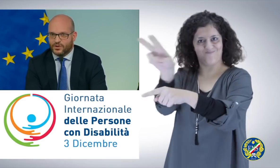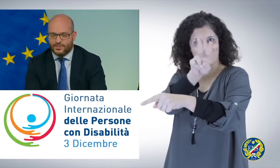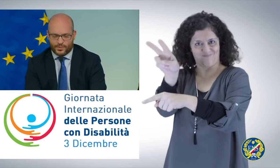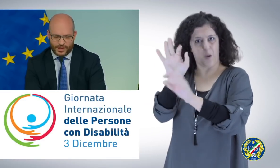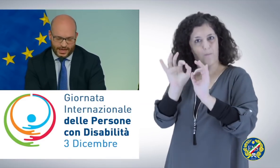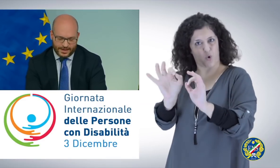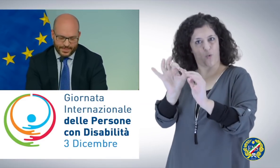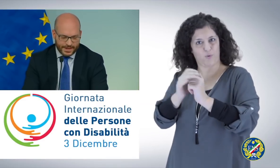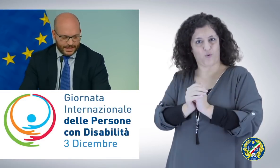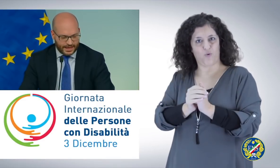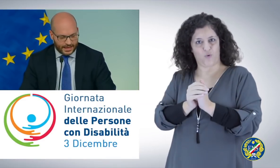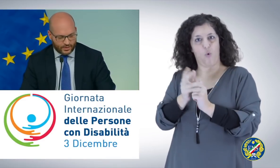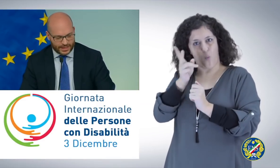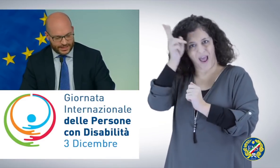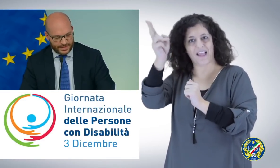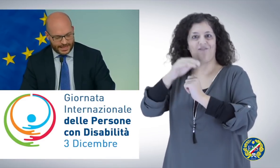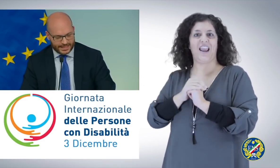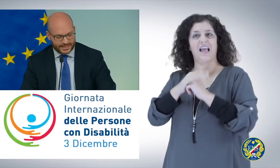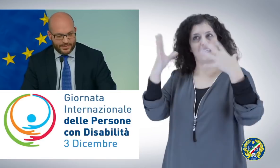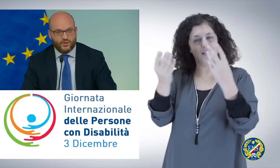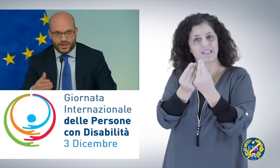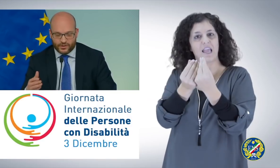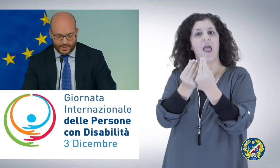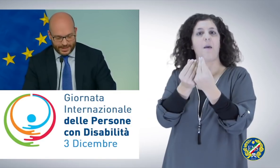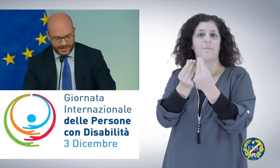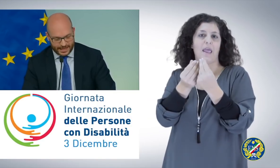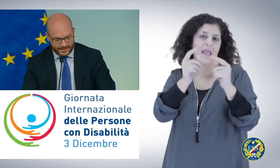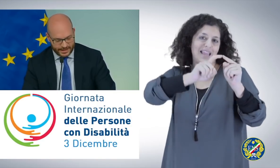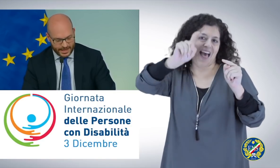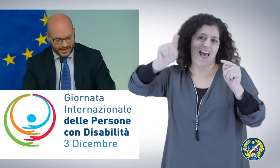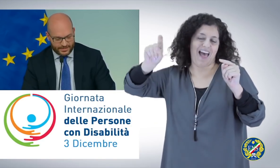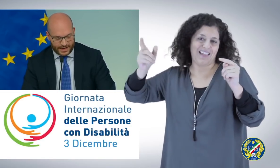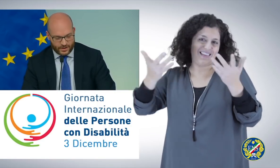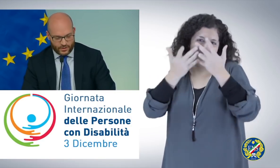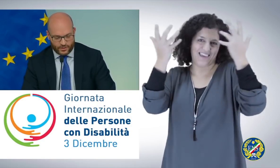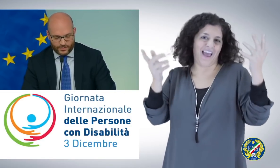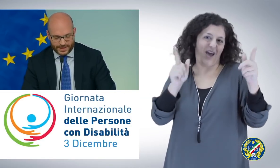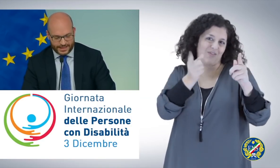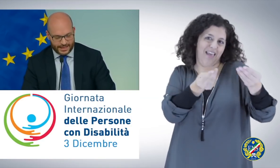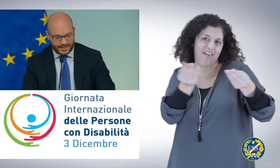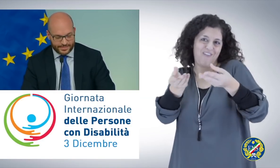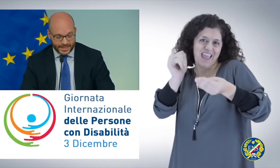svolta proprio dalla Guardia di Finanza assieme con ovviamente i dati che verranno fatti dall'Inps.